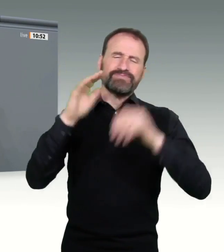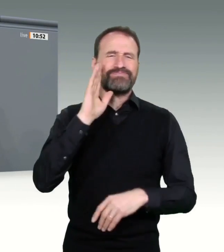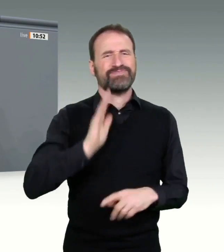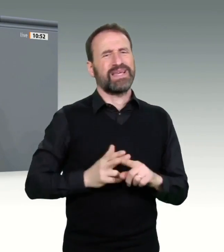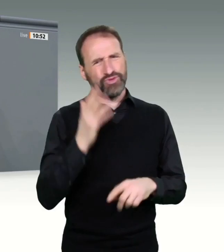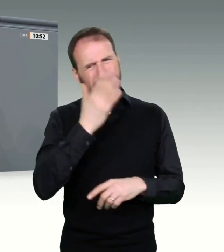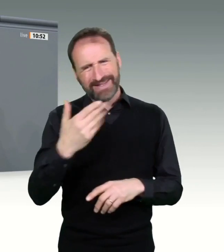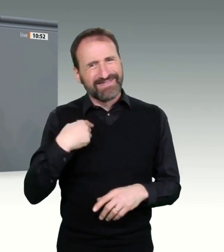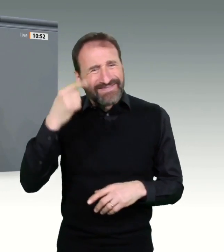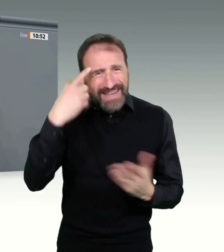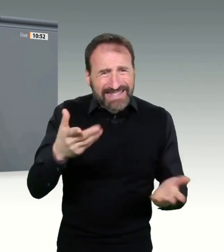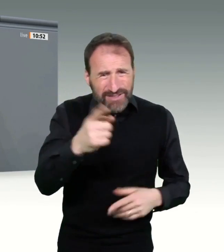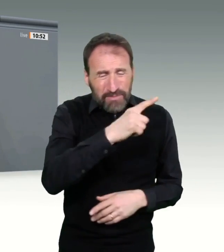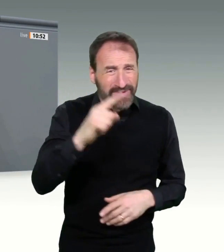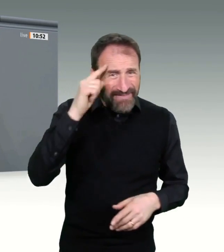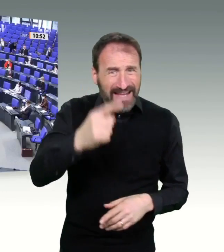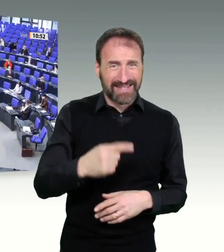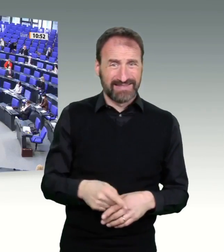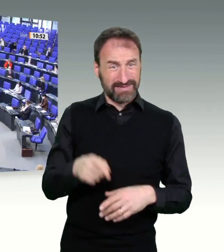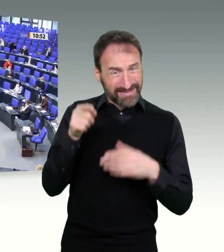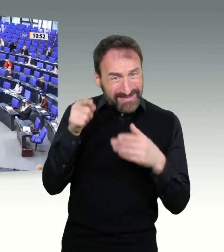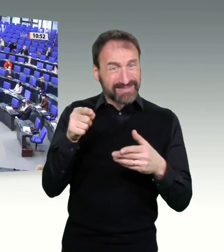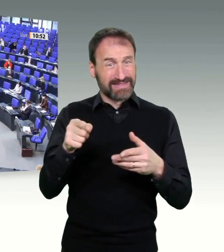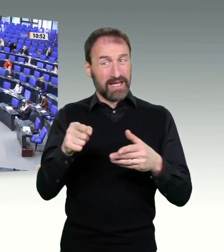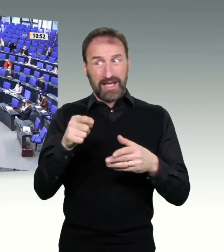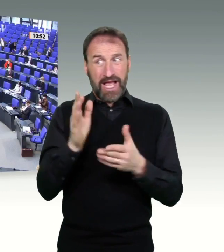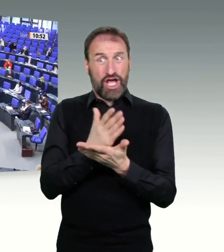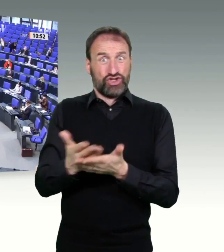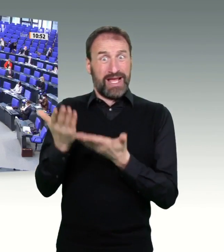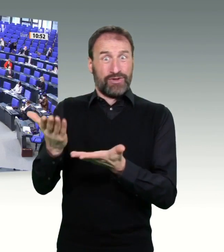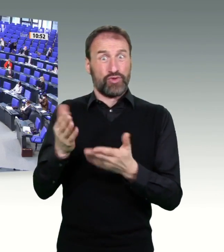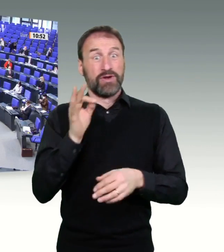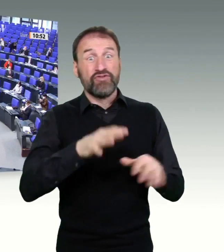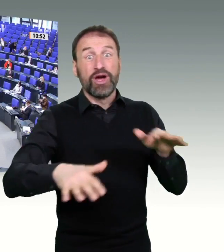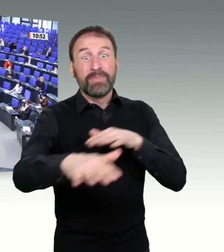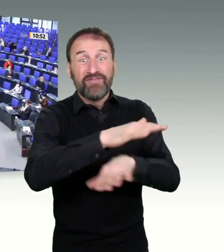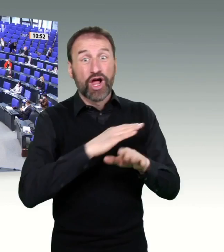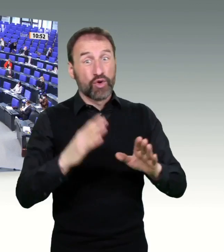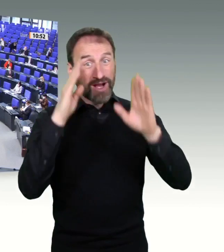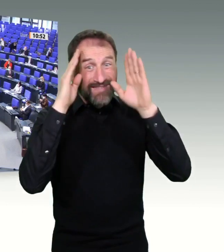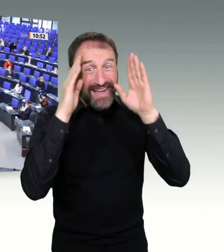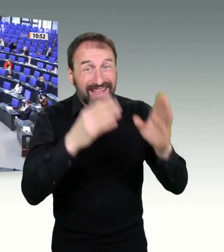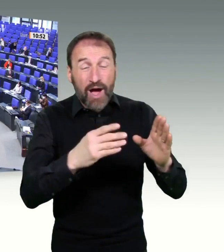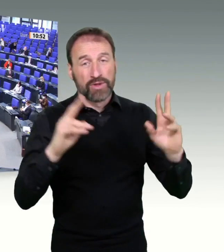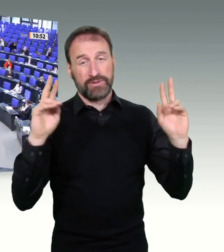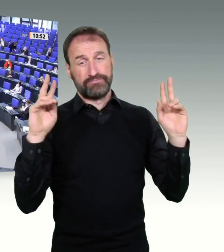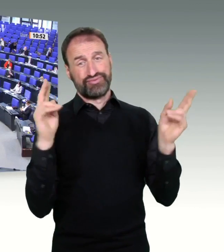Selbsttest, und impfen, impfen, impfen. Und wir brauchen eine Regierung, die vorausschauend diese Schritte